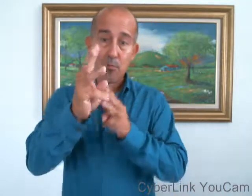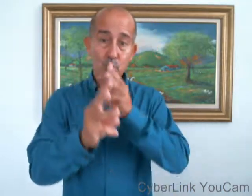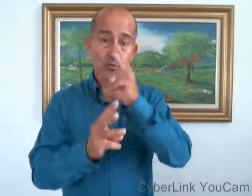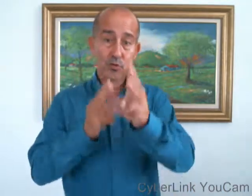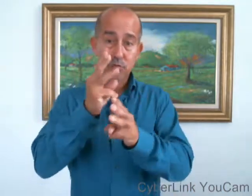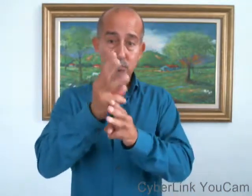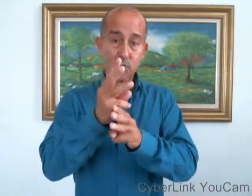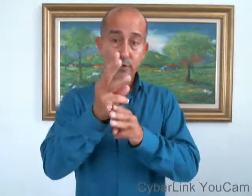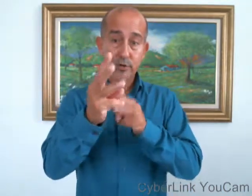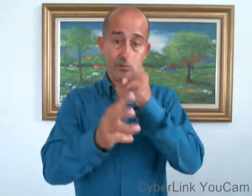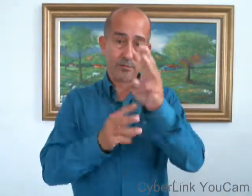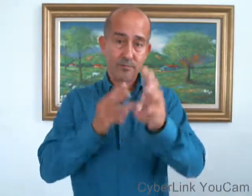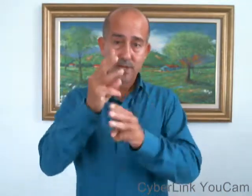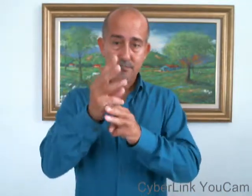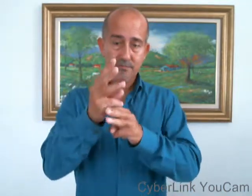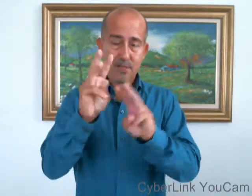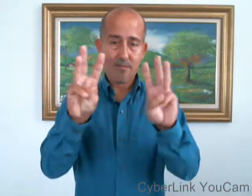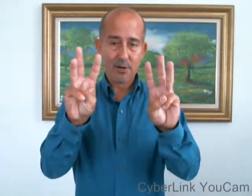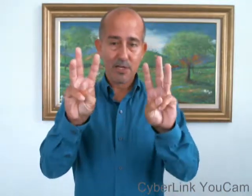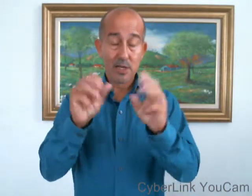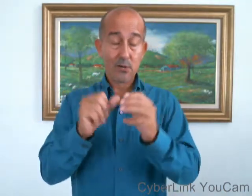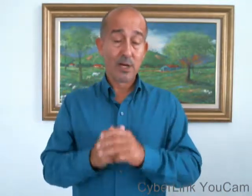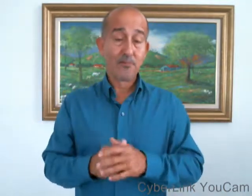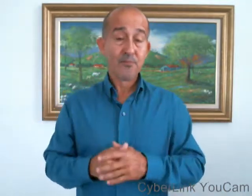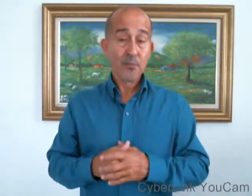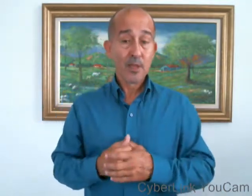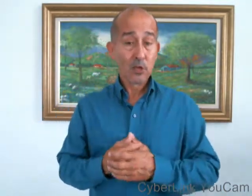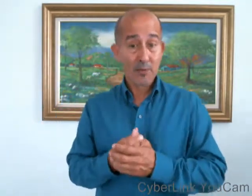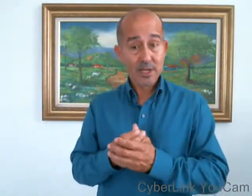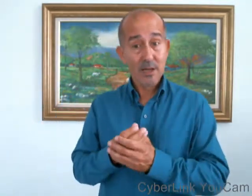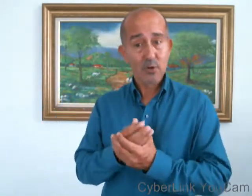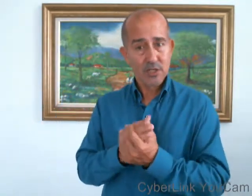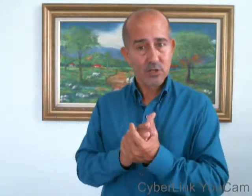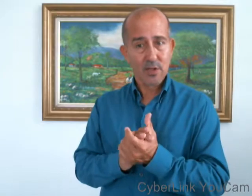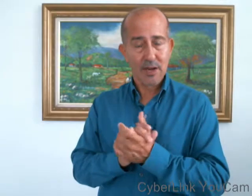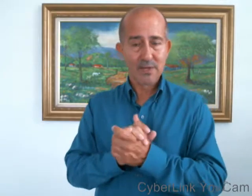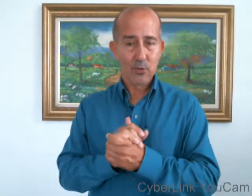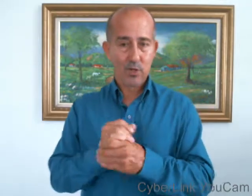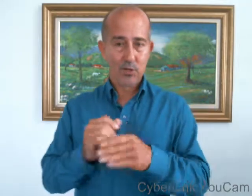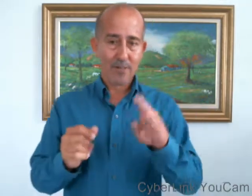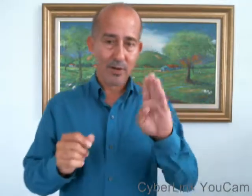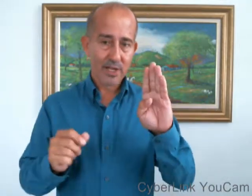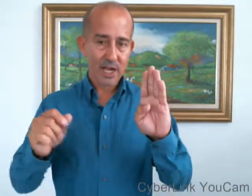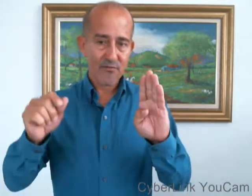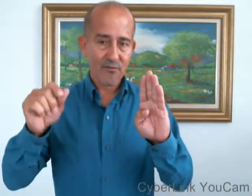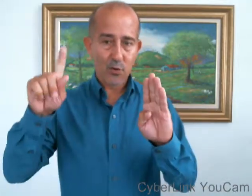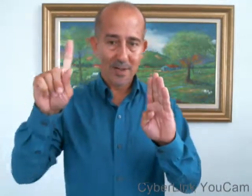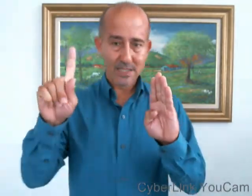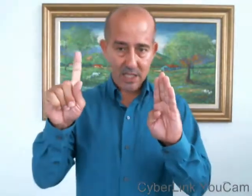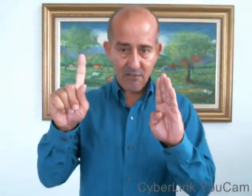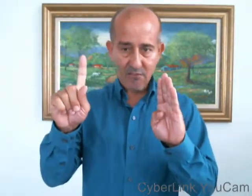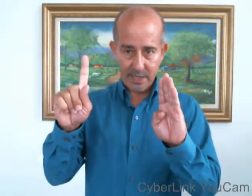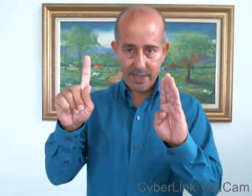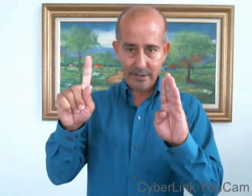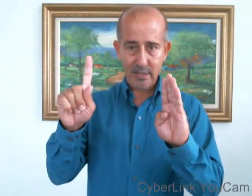mundo, world, ¿ves? Las manos están iguales. 90% de las veces cuando las manos están en formas diferentes,